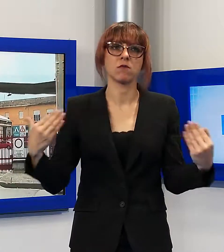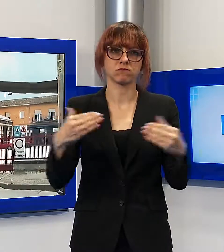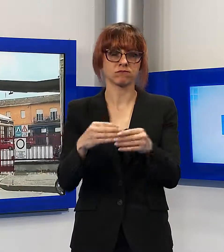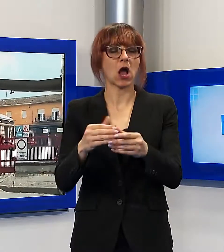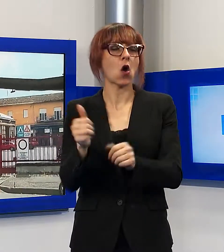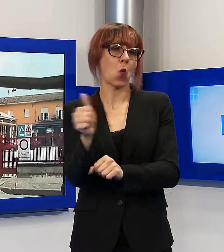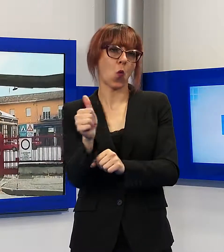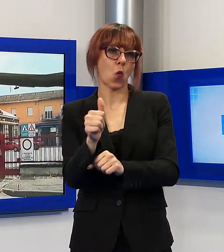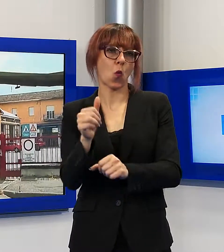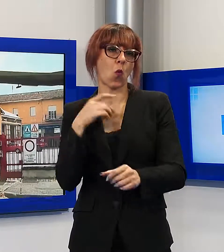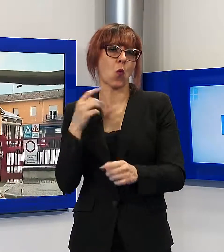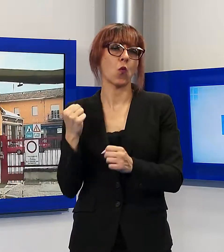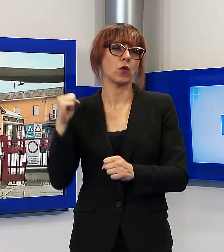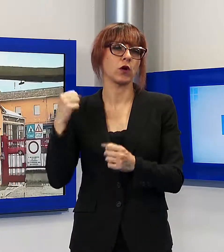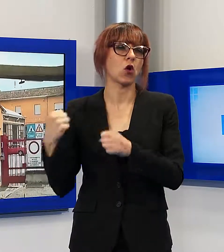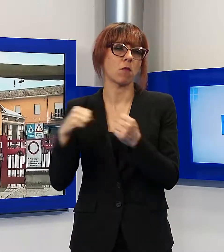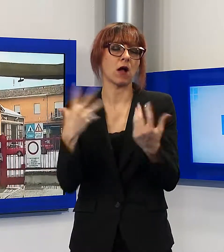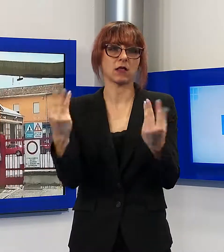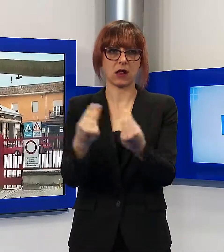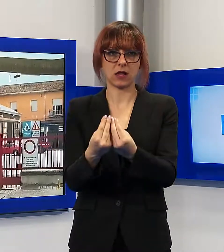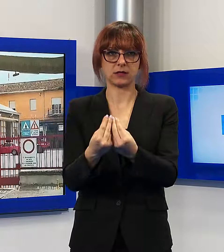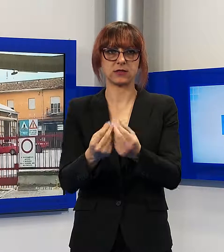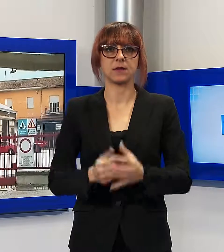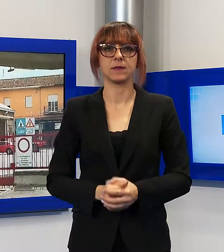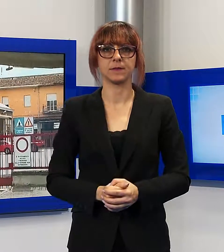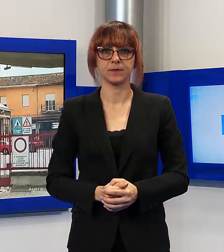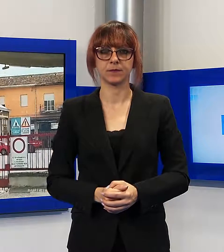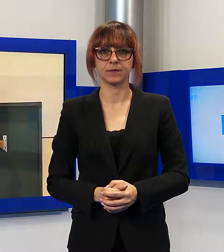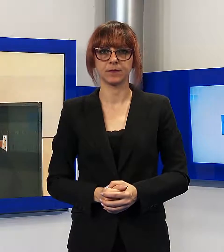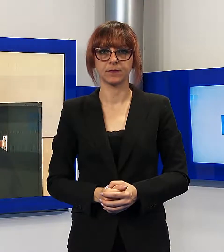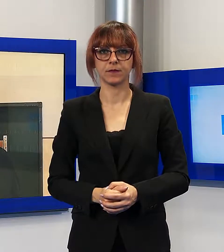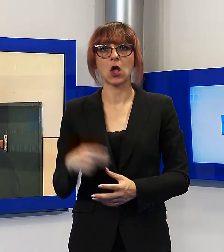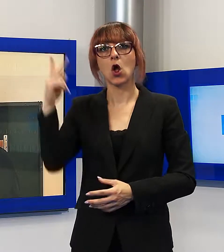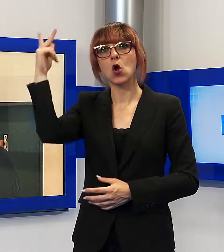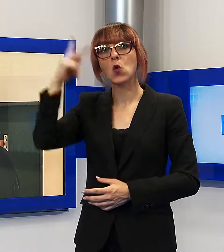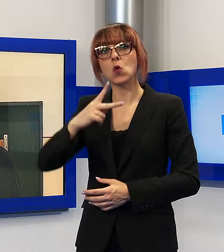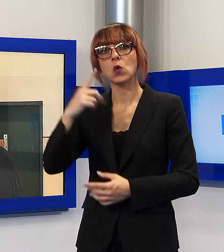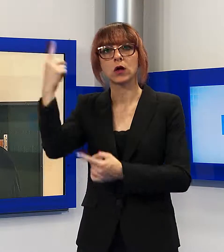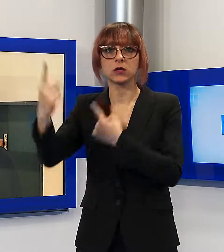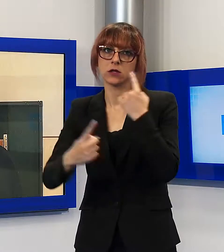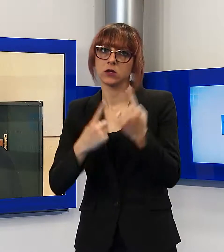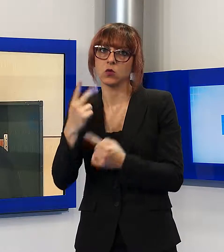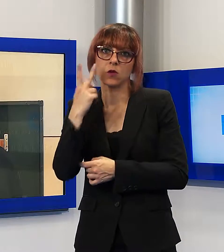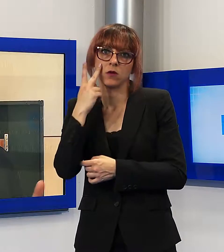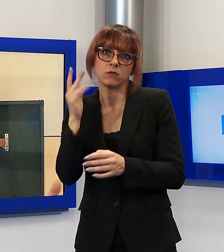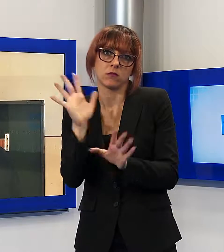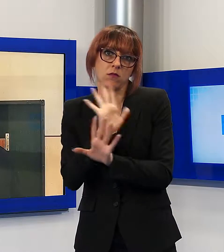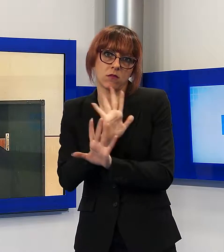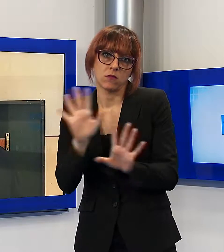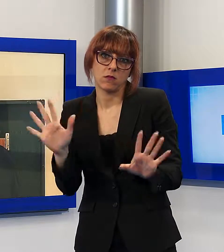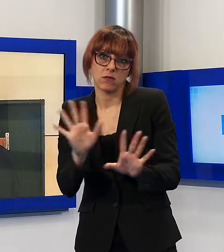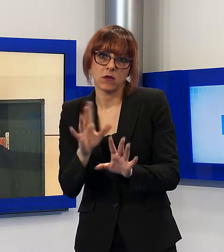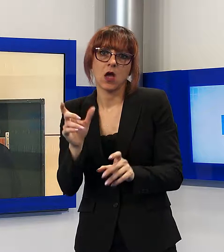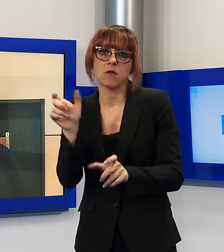fronte i nostri vigili del fuoco. Per quanto riguarda Lucca, un fattore increscioso naturalmente che mi hanno